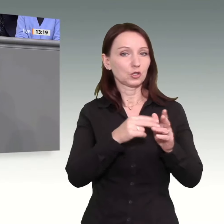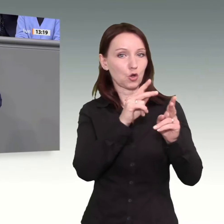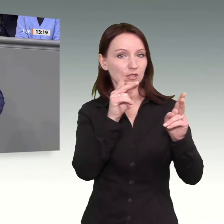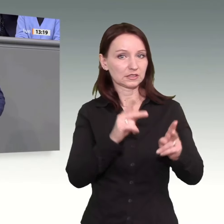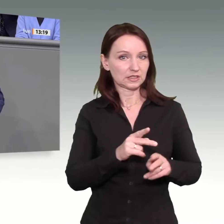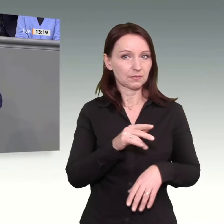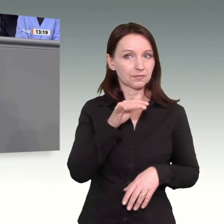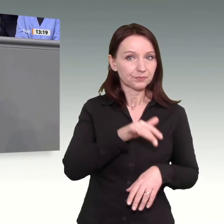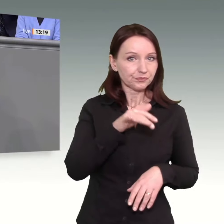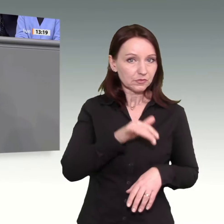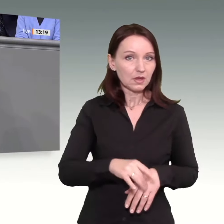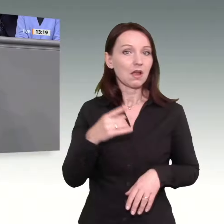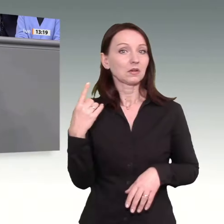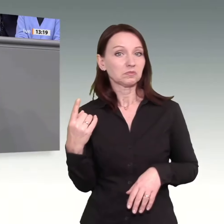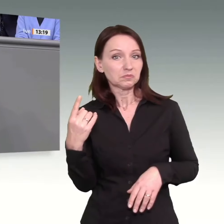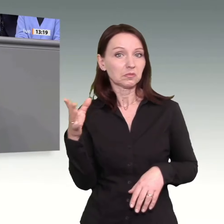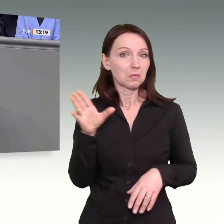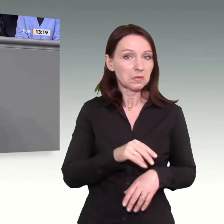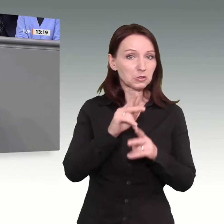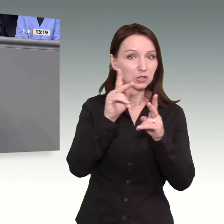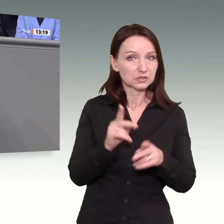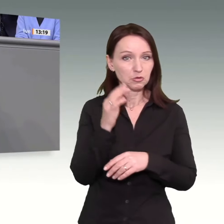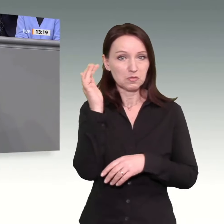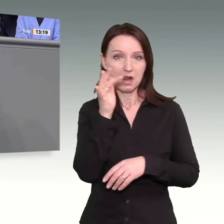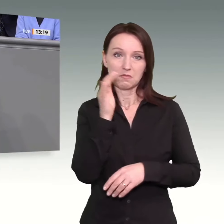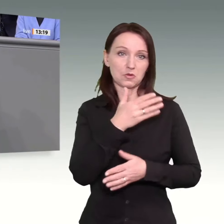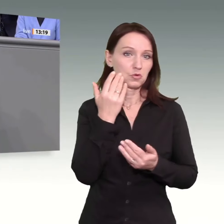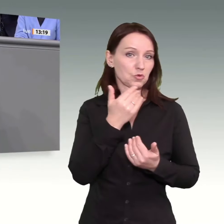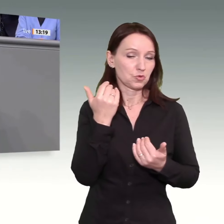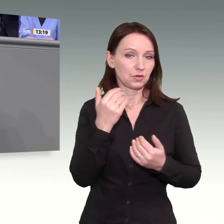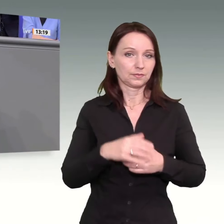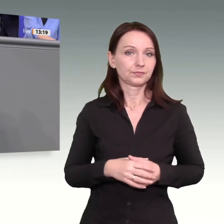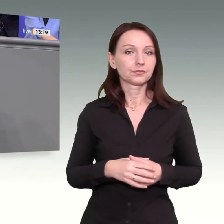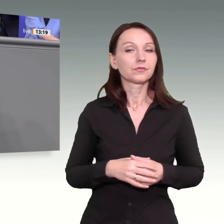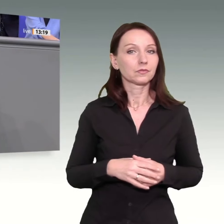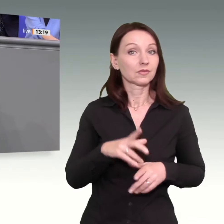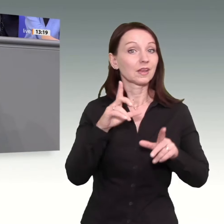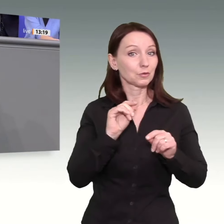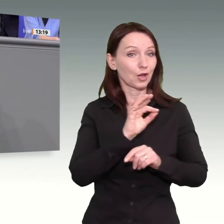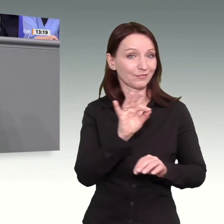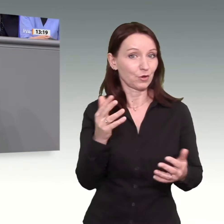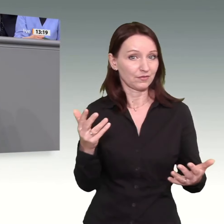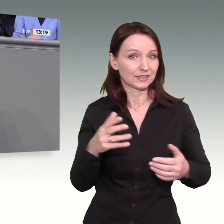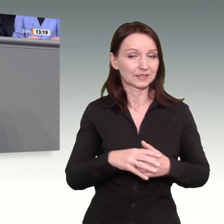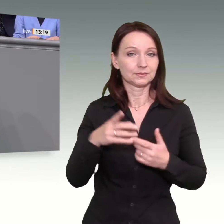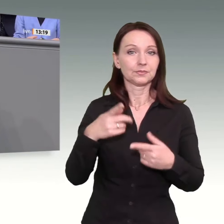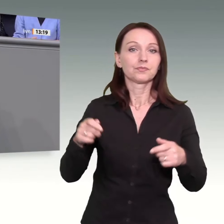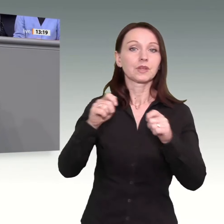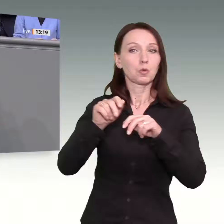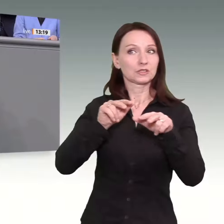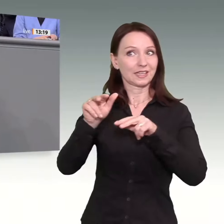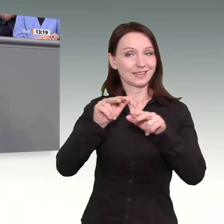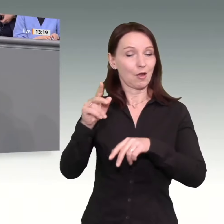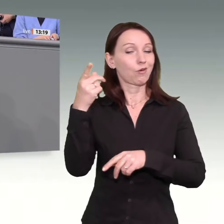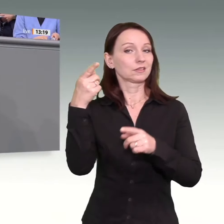Konzeptionen entstehen. Zum Mitschreiben, meine Damen und Herren, die Bundesregierung will die deutsche Wirtschaftsordnung ändern,